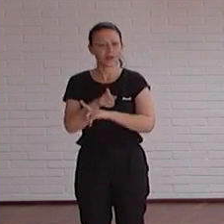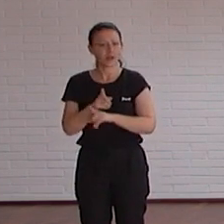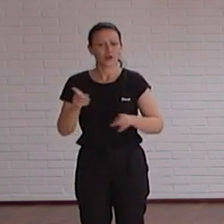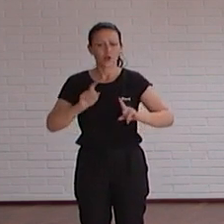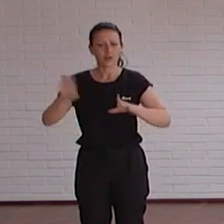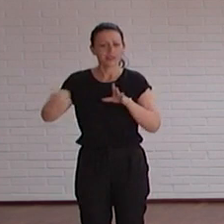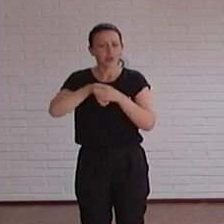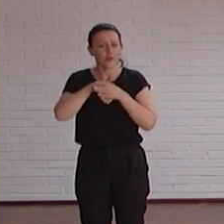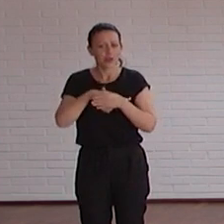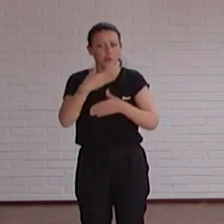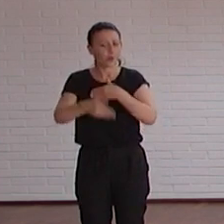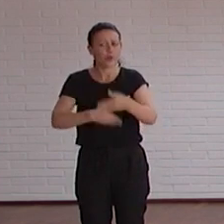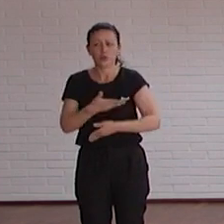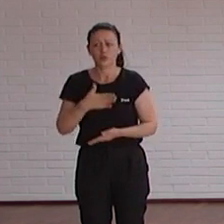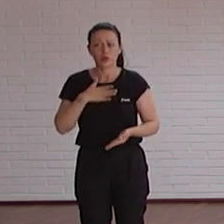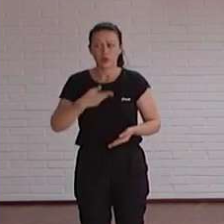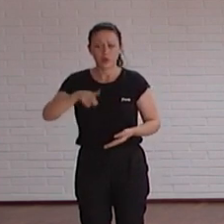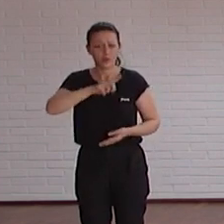esté integrado en el proceso nuestro